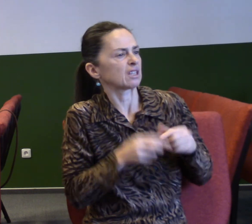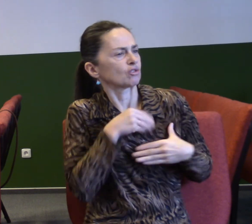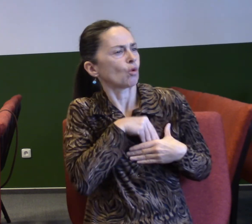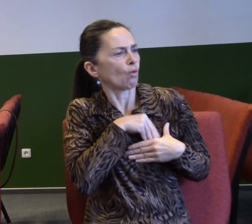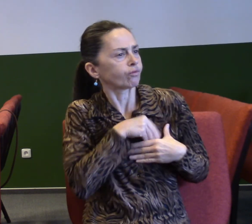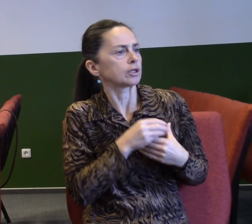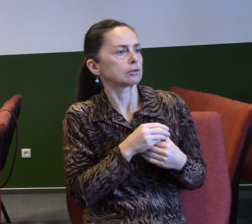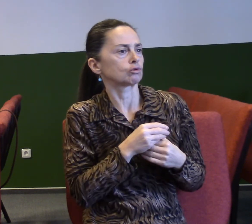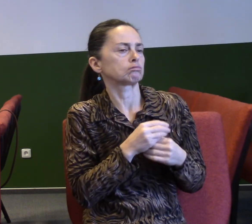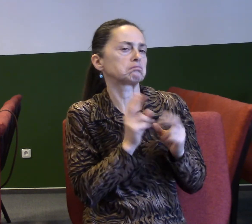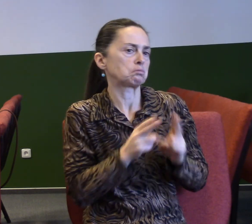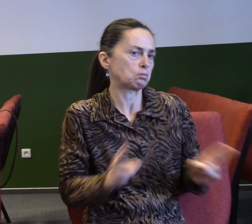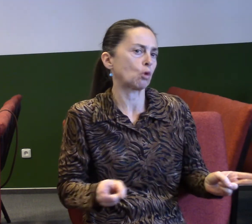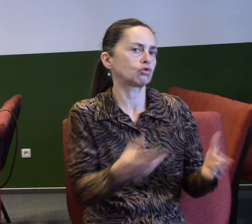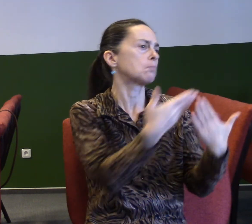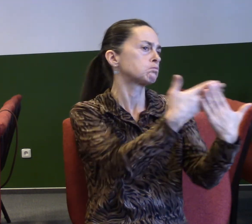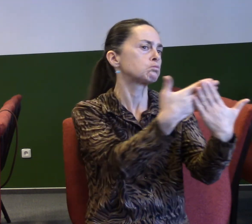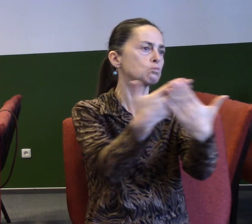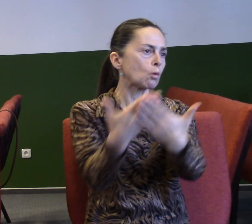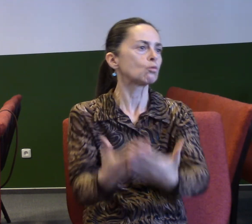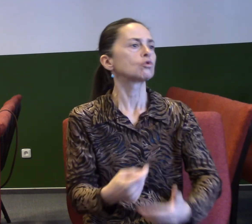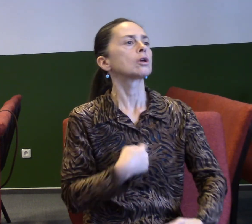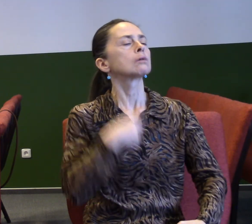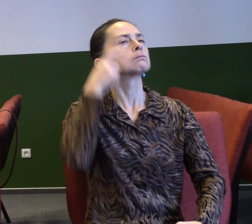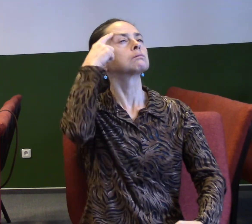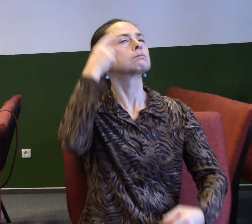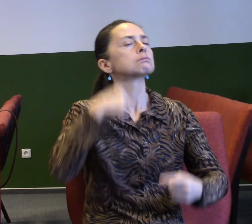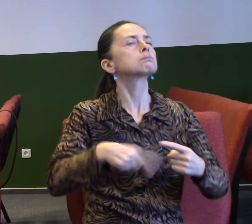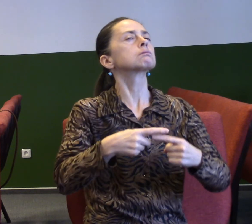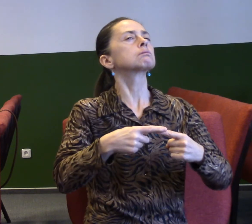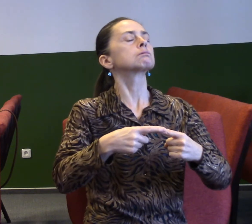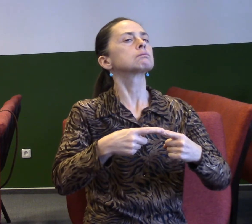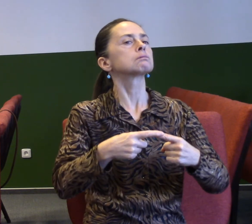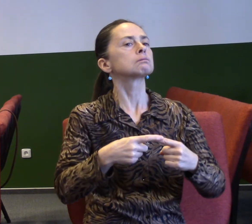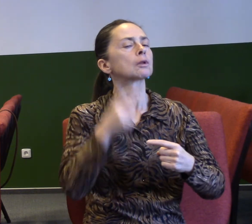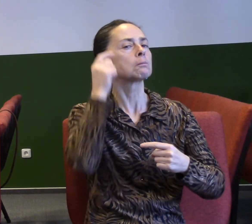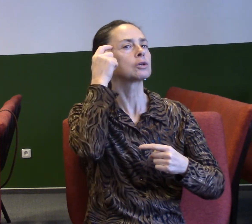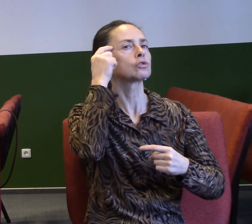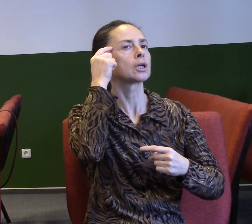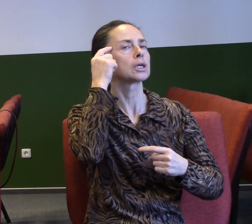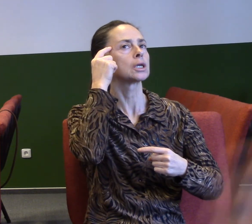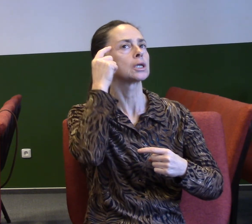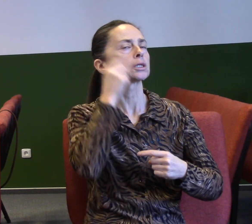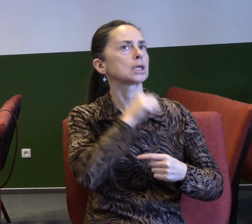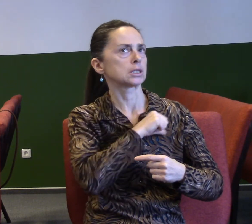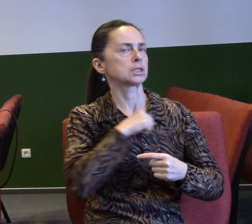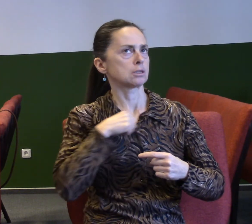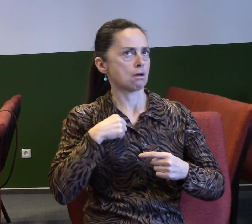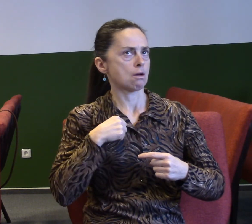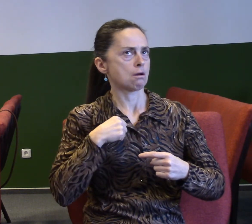pomůže. Uvědomil jsem si, že tam je taková jedna myšlenka. Sám bych tak jednal a proto to